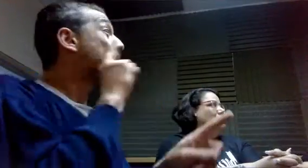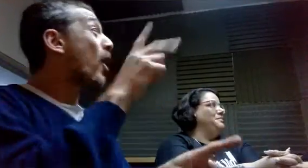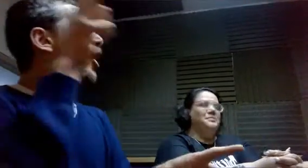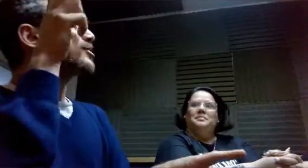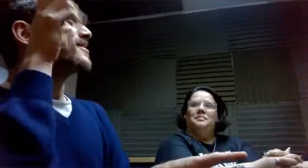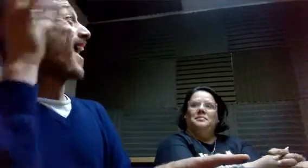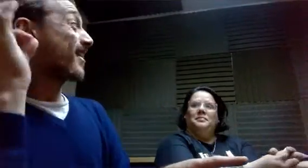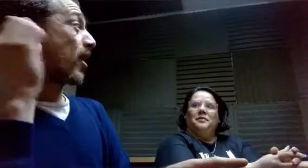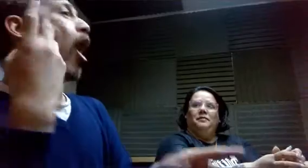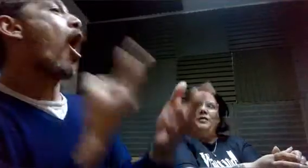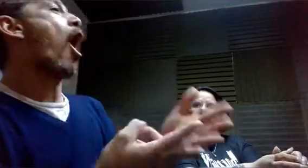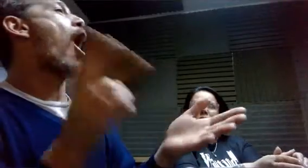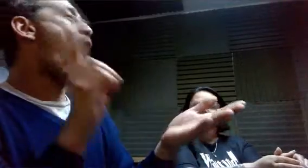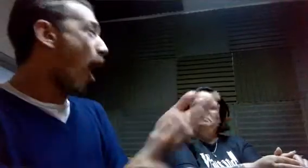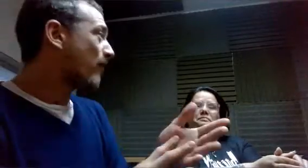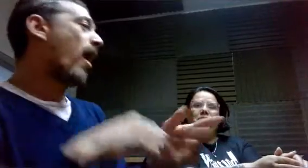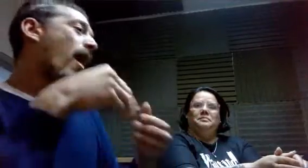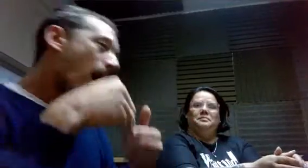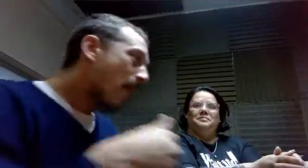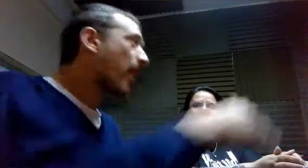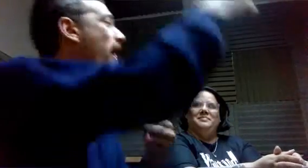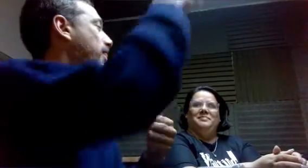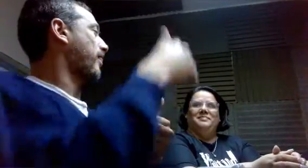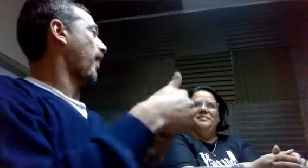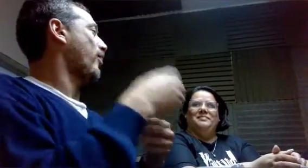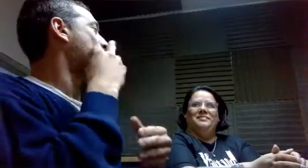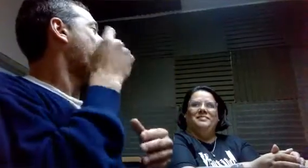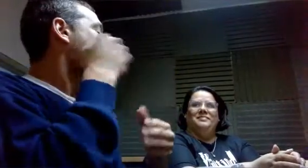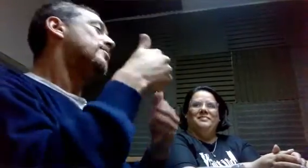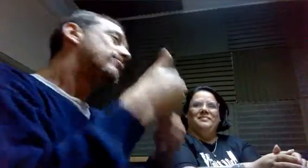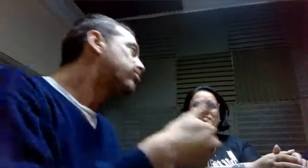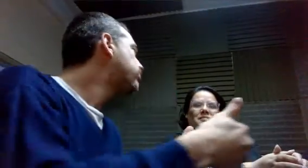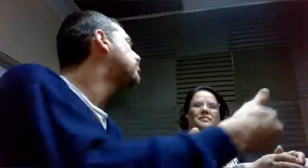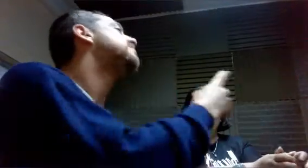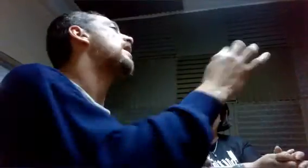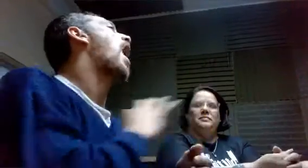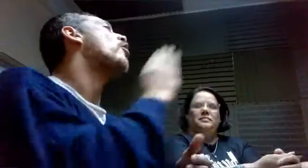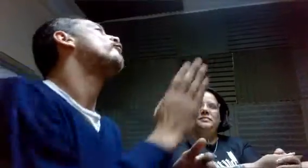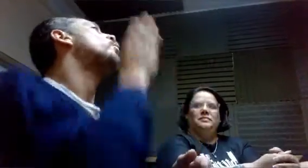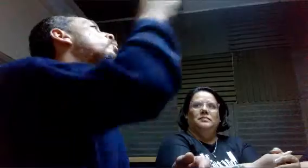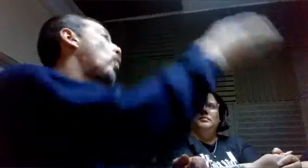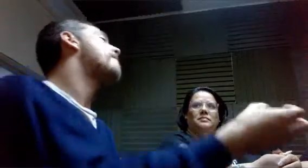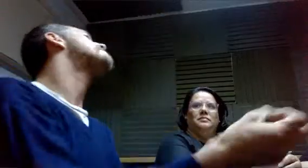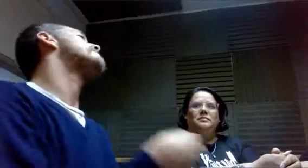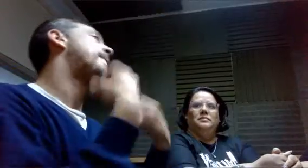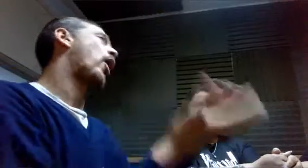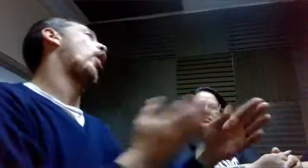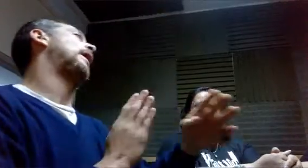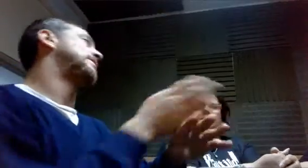en 1880, en adelante fue una lucha. Para mejorar el